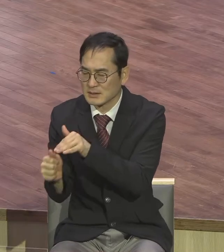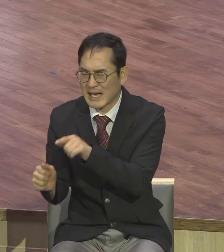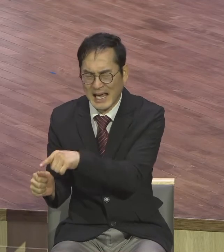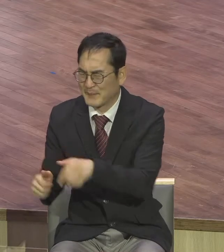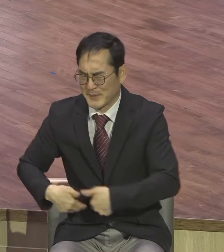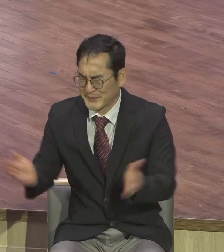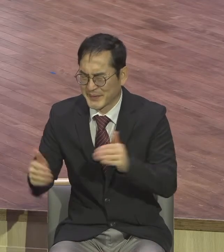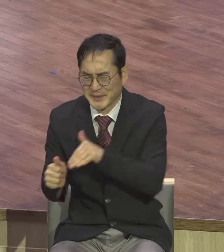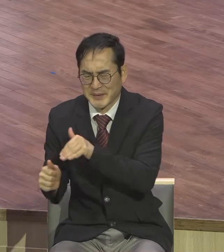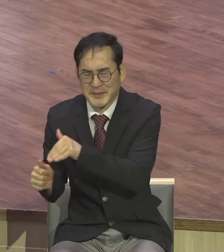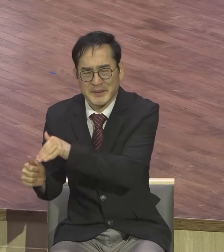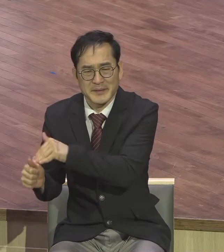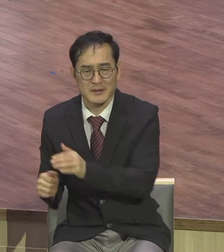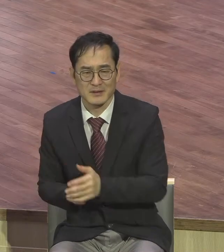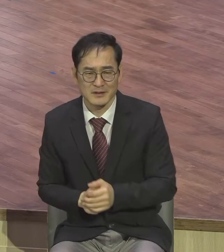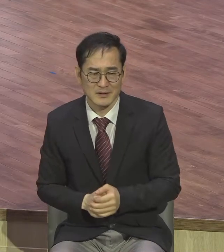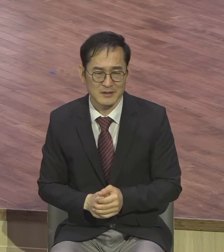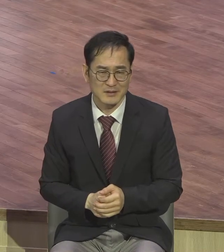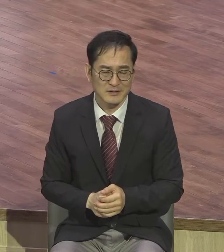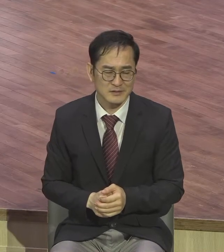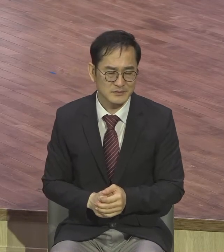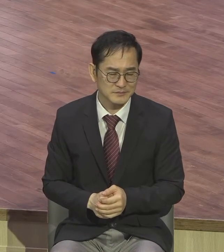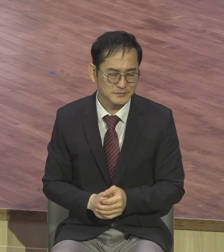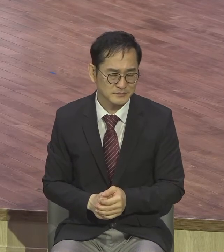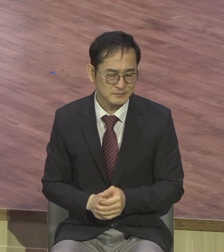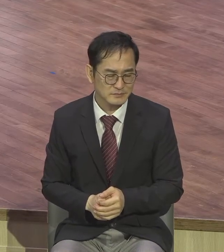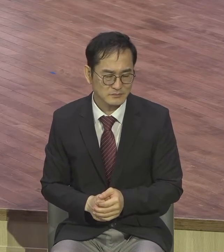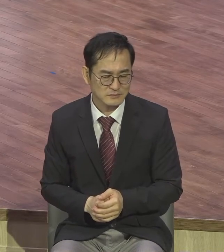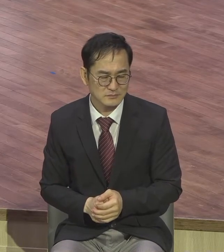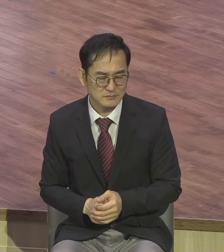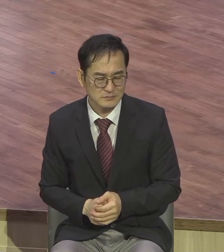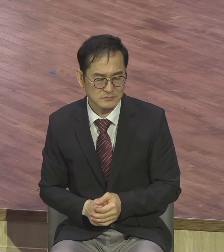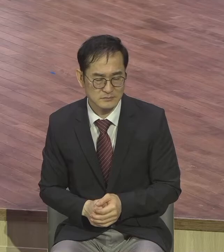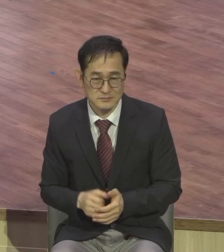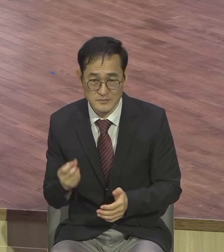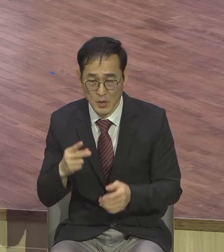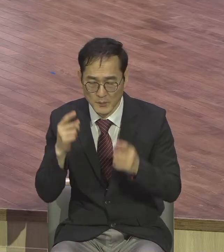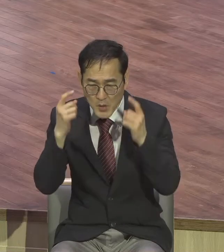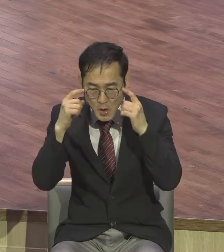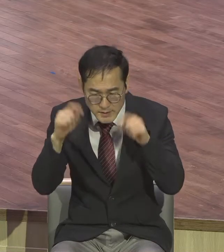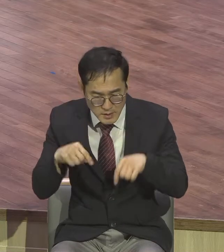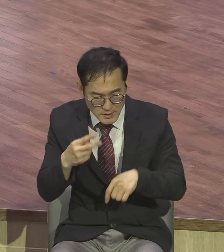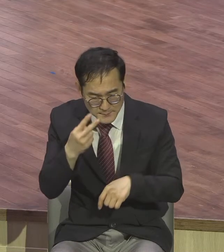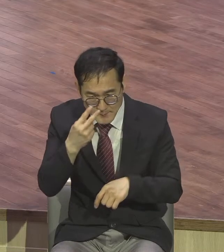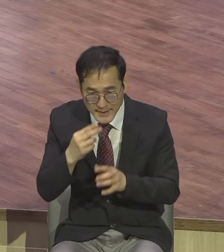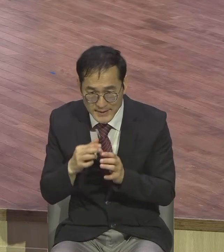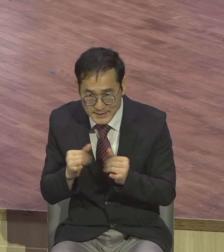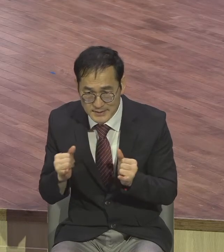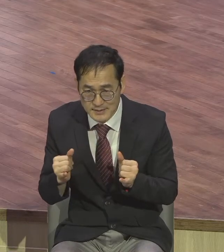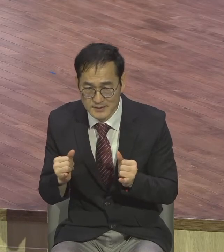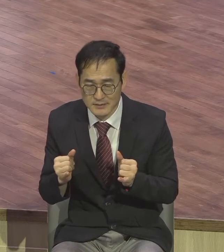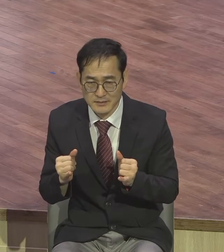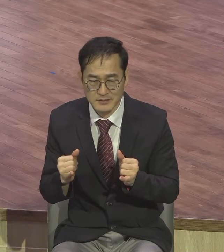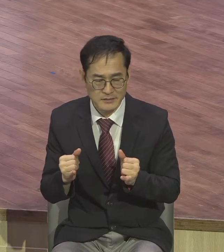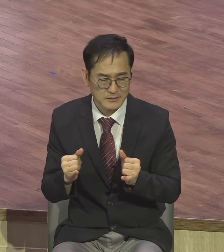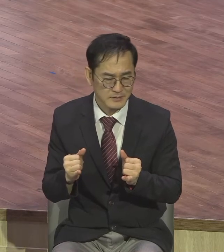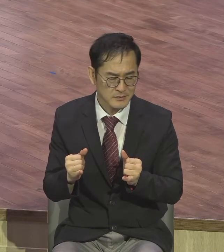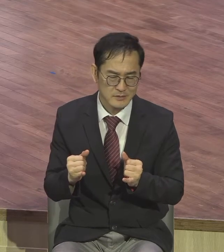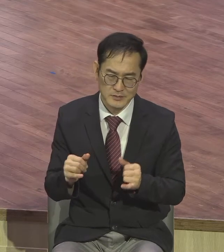인도자라 이런 것들 17절에는 어리석은 맹인 어리석은 맹인이라고 그랬어요 자 이들은